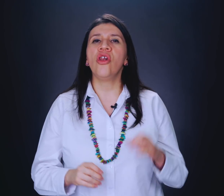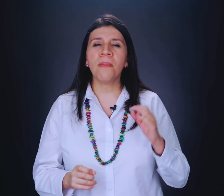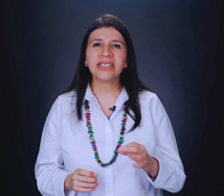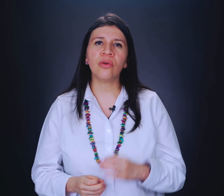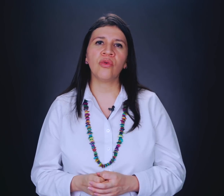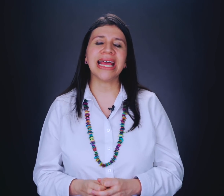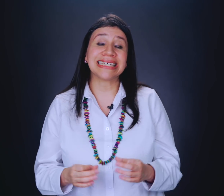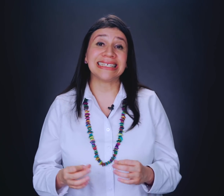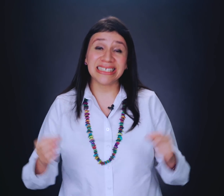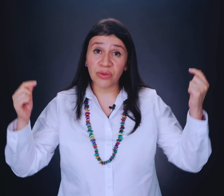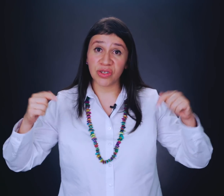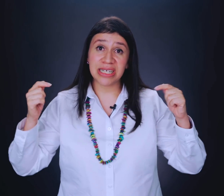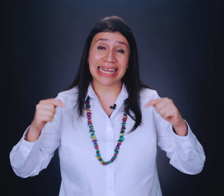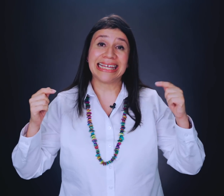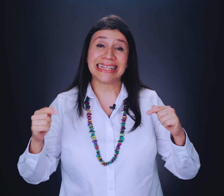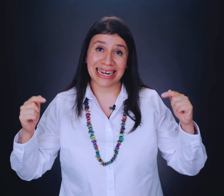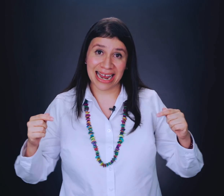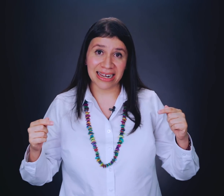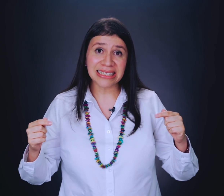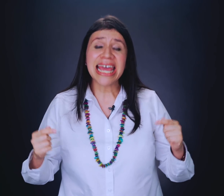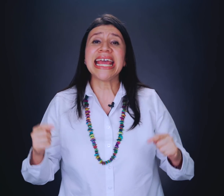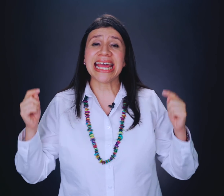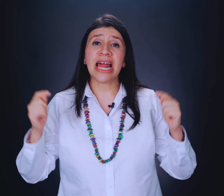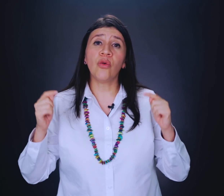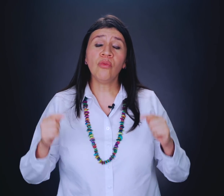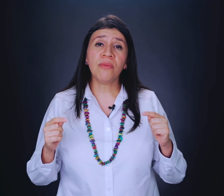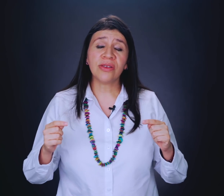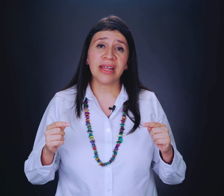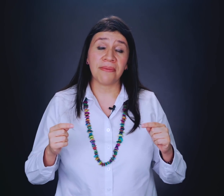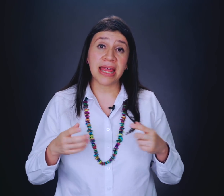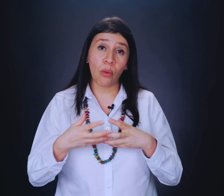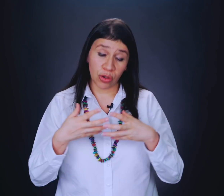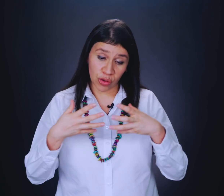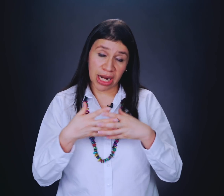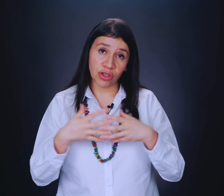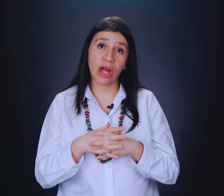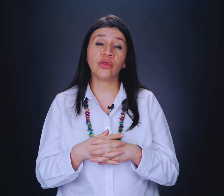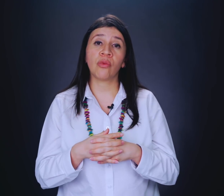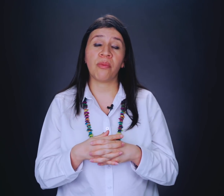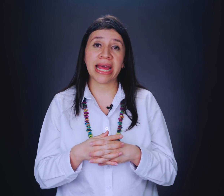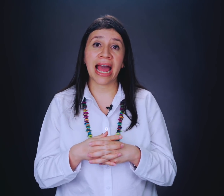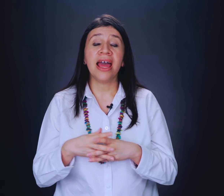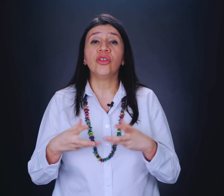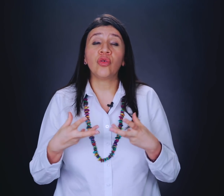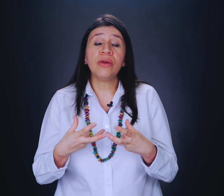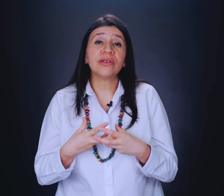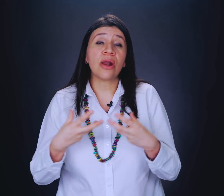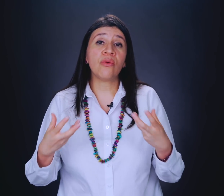Lo más común es que sean situaciones aquí terrenales, que en algún momento de la vida, cuando nos relacionamos como pareja, tuvimos alguna